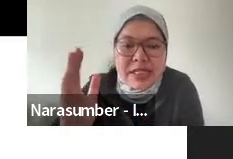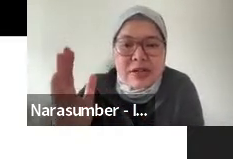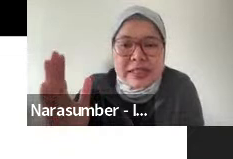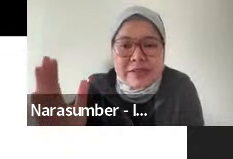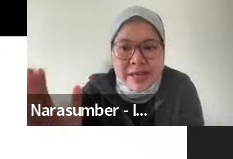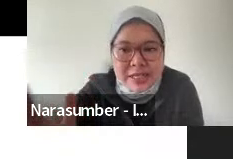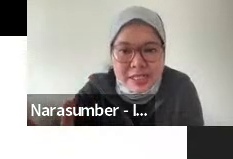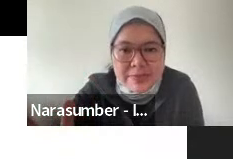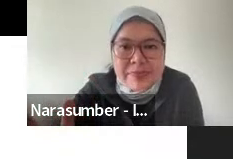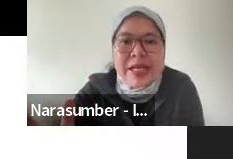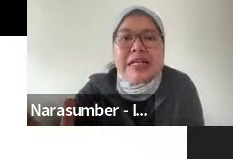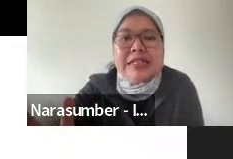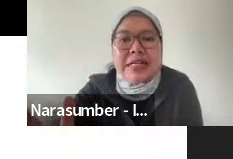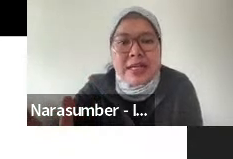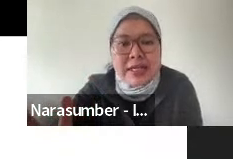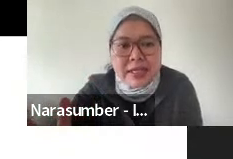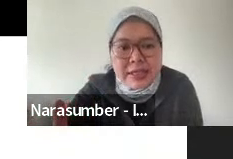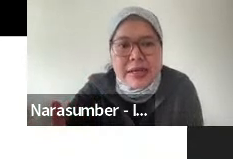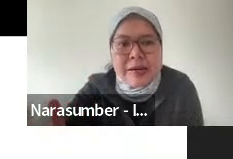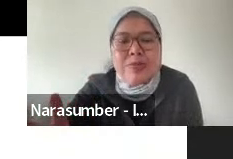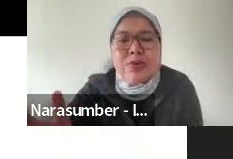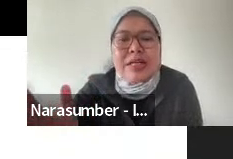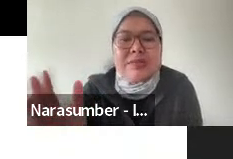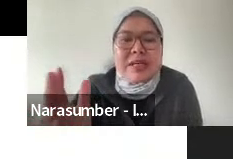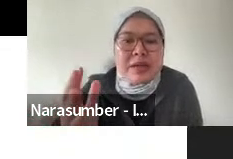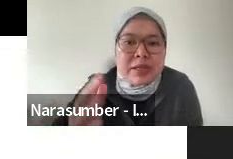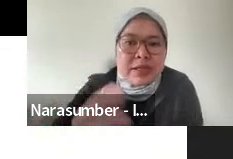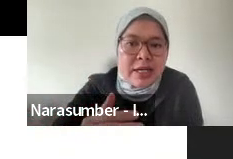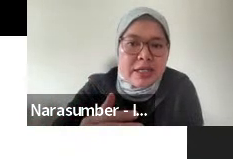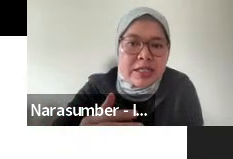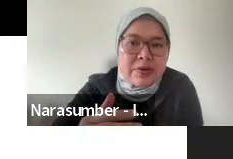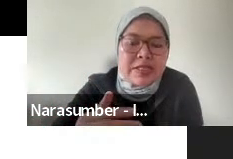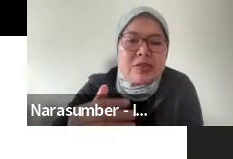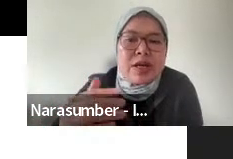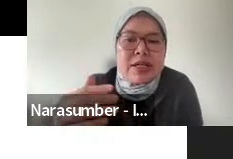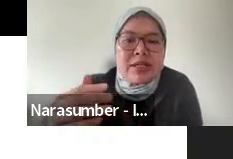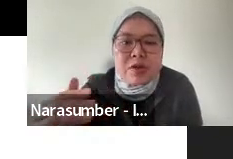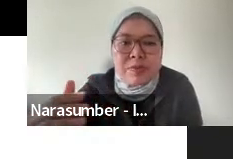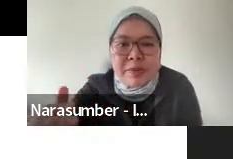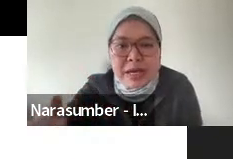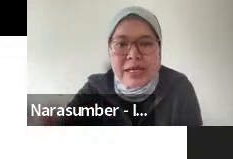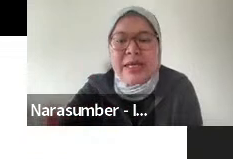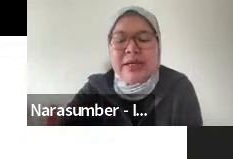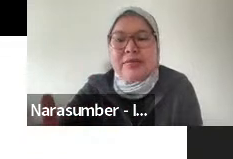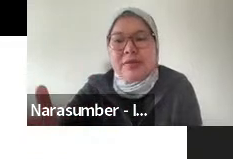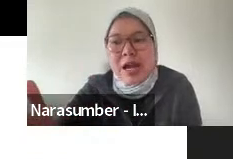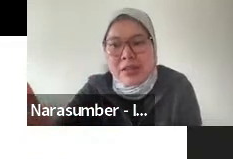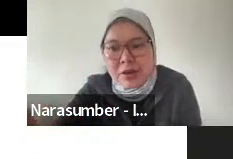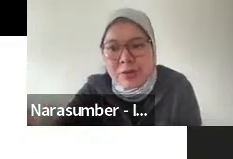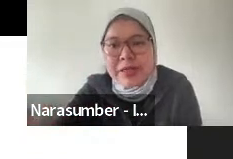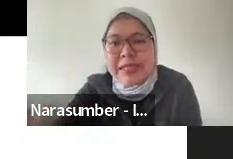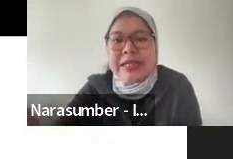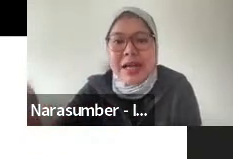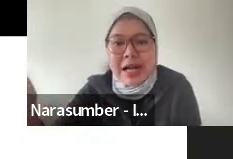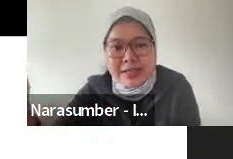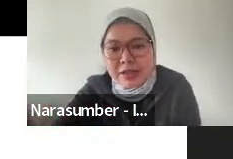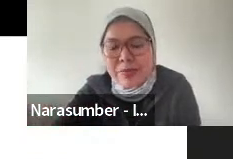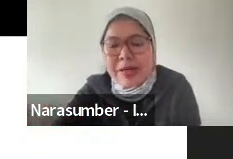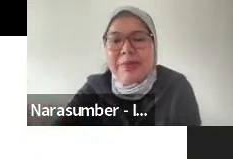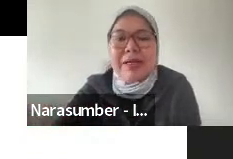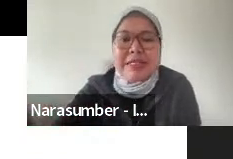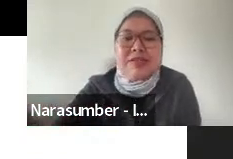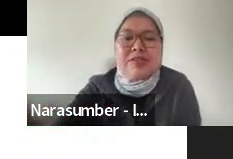ini harusnya jadi kolektif action artinya lagi bukan semata-mata Inatewes itu ada di bawah BMKG atau BRIN